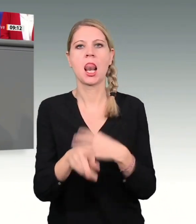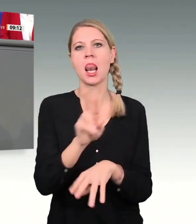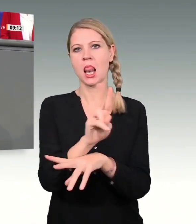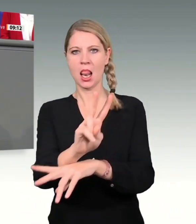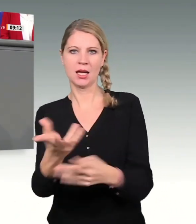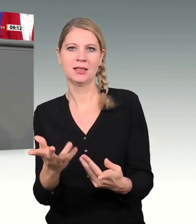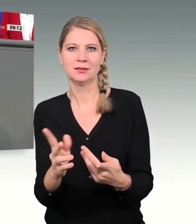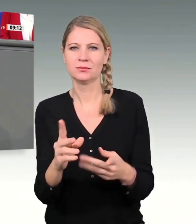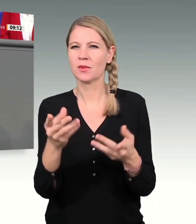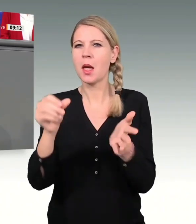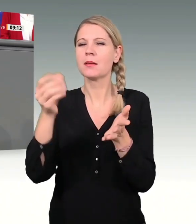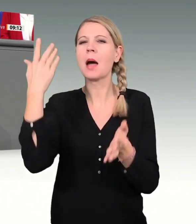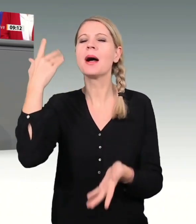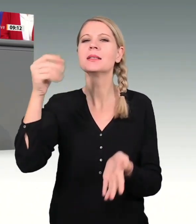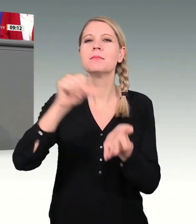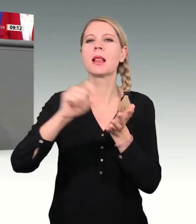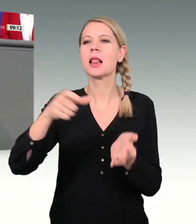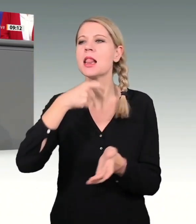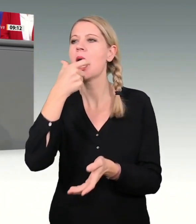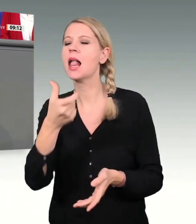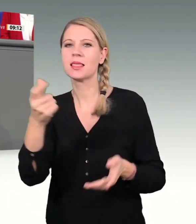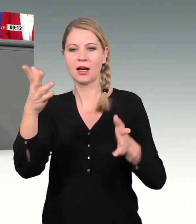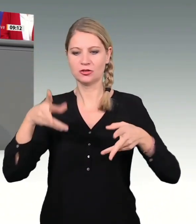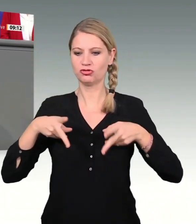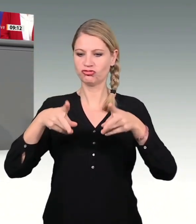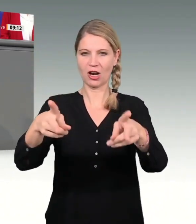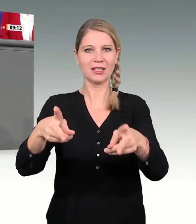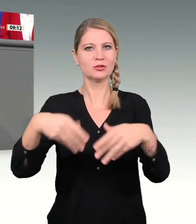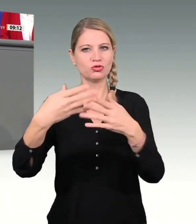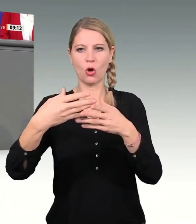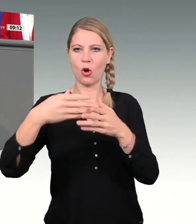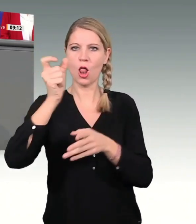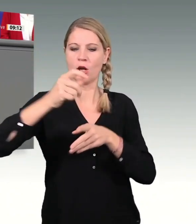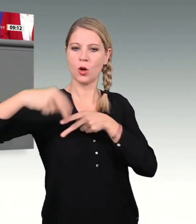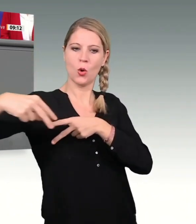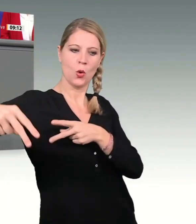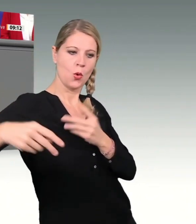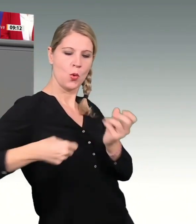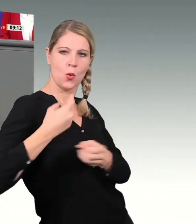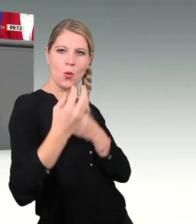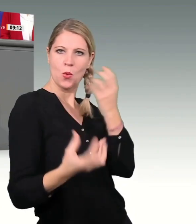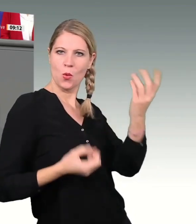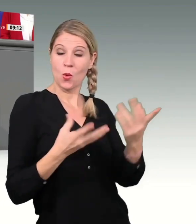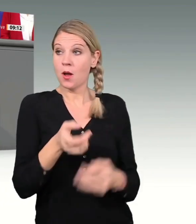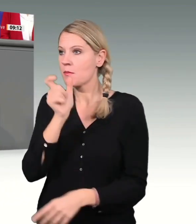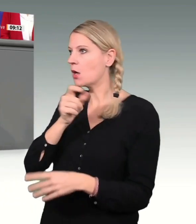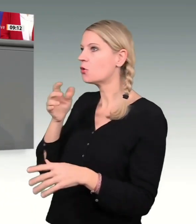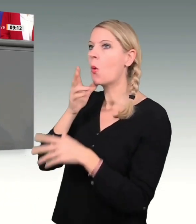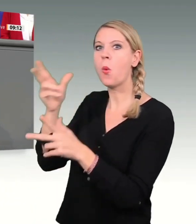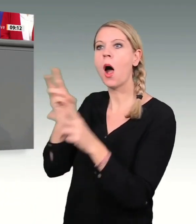schauten sich solche Kunststücke an. Heute stehen wir staunend vor den Begründungen zum zweiten Nachtragshaushalt 2021.